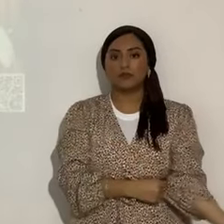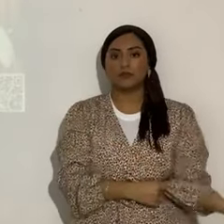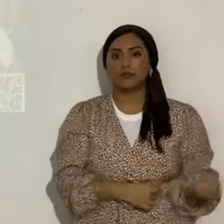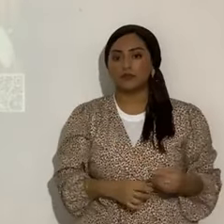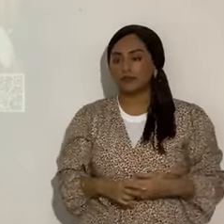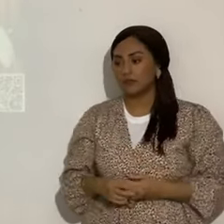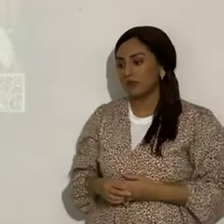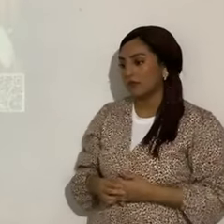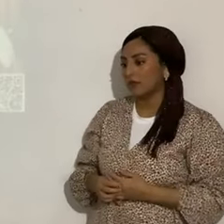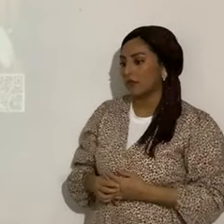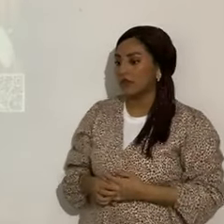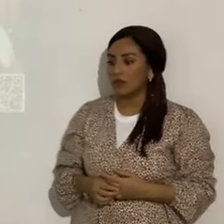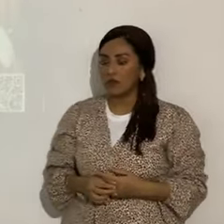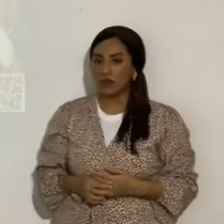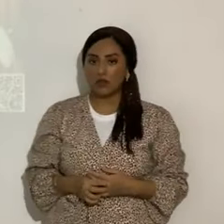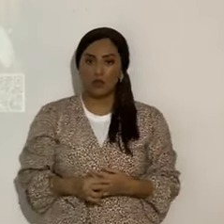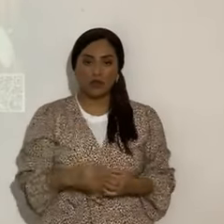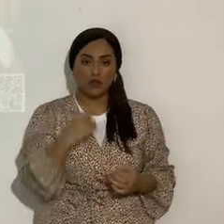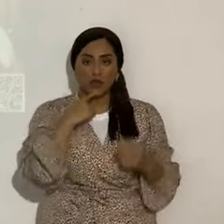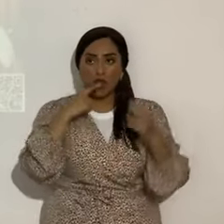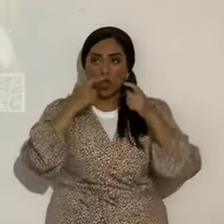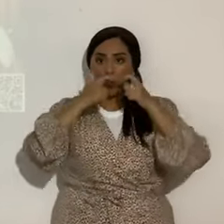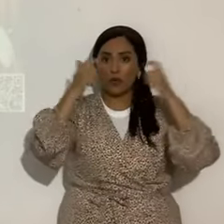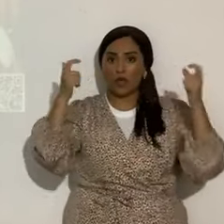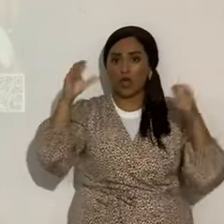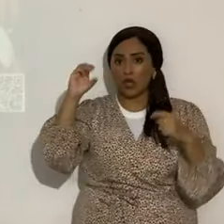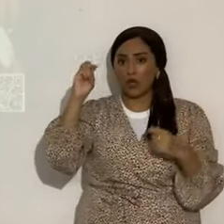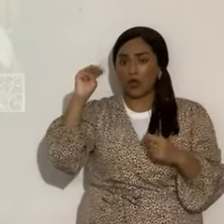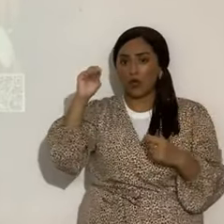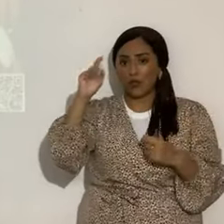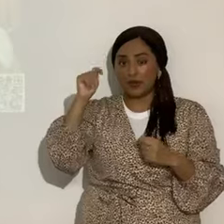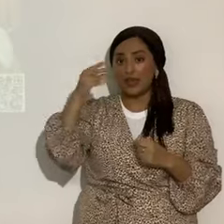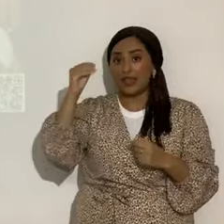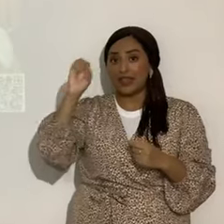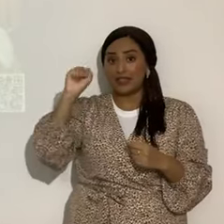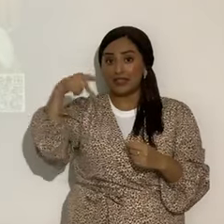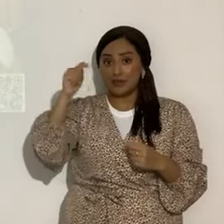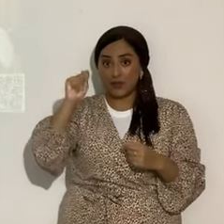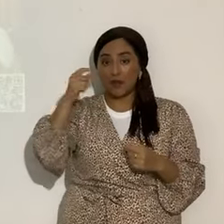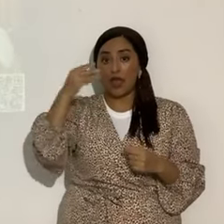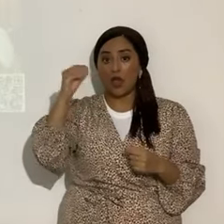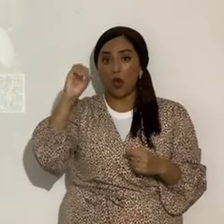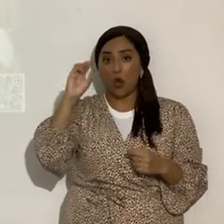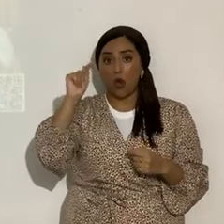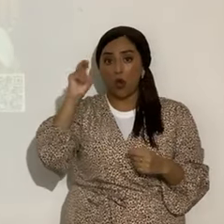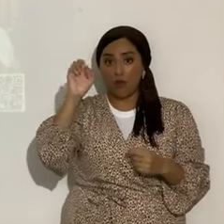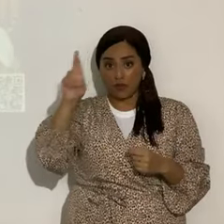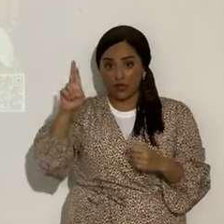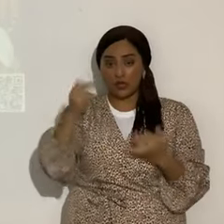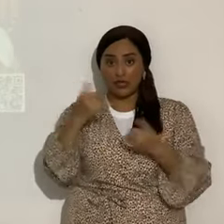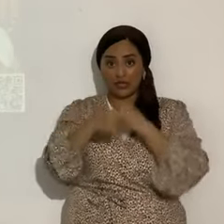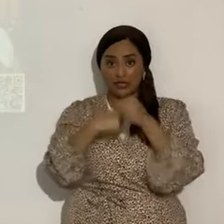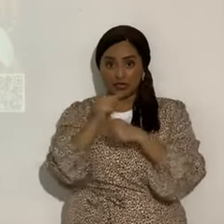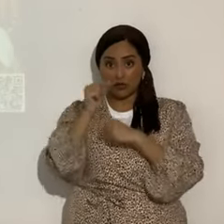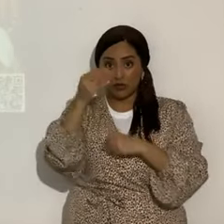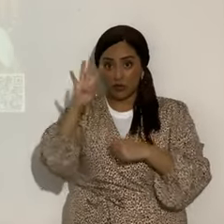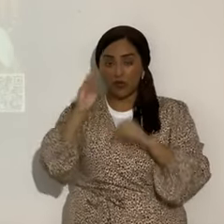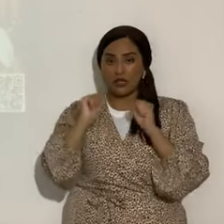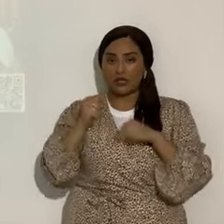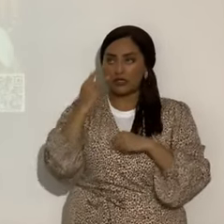Entonces, los astrónomos ya le llaman el gran cometa. Y en septiembre y octubre de este año 2024, podrá verse a simple vista.